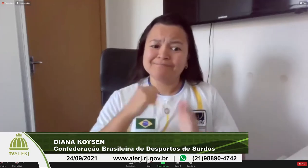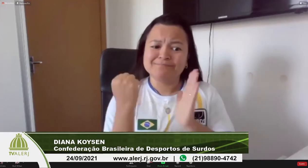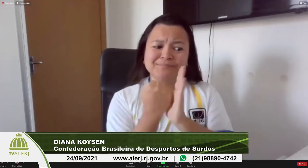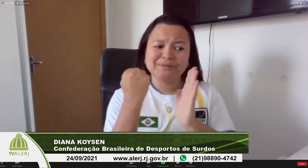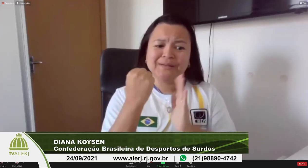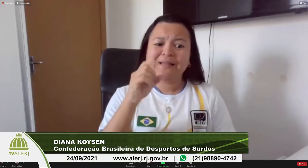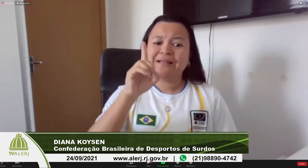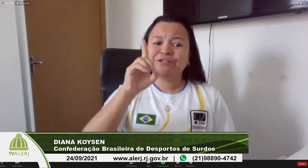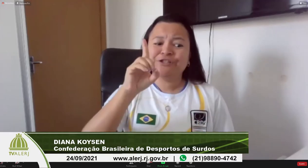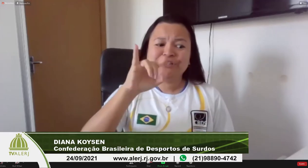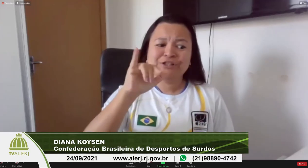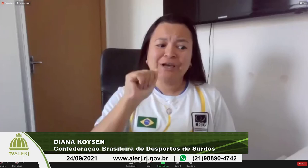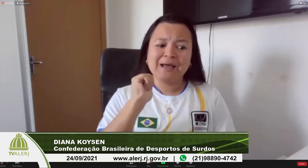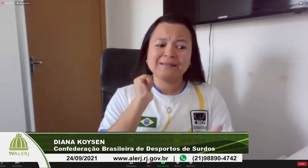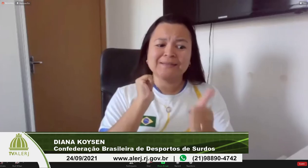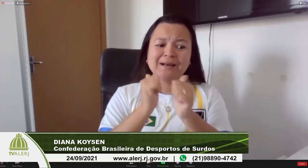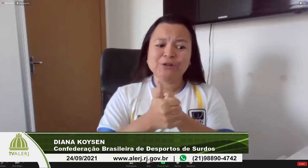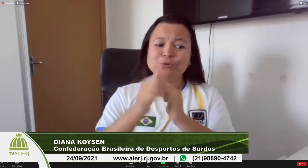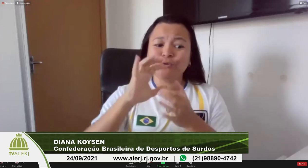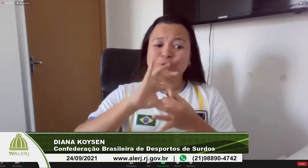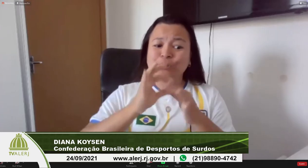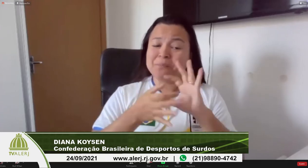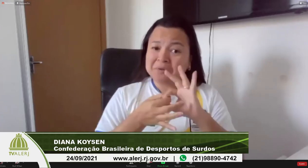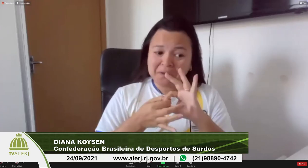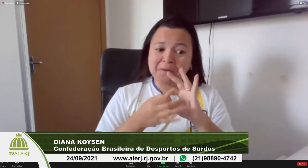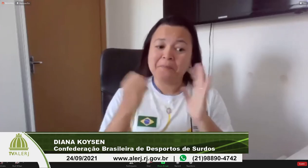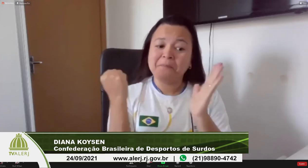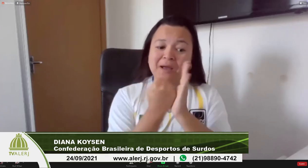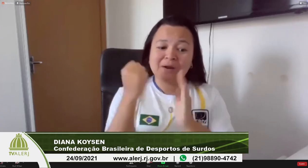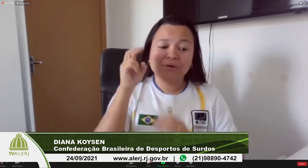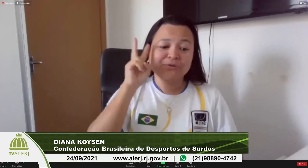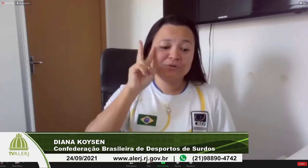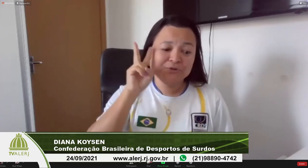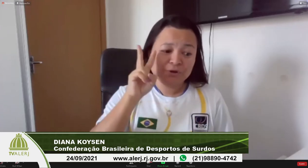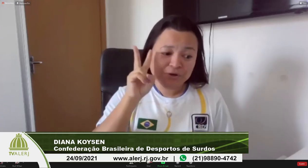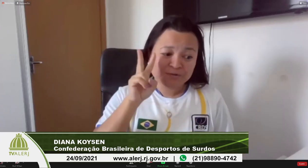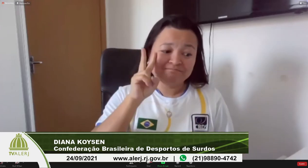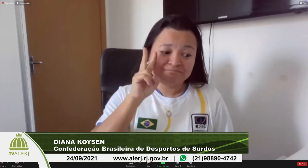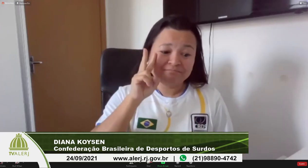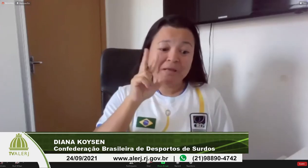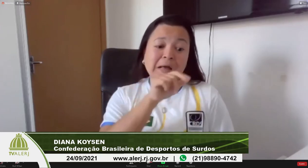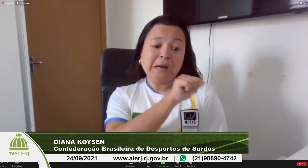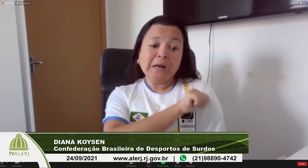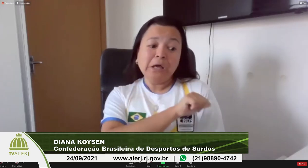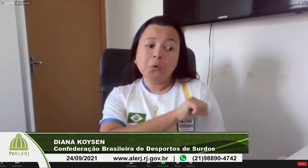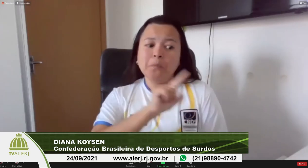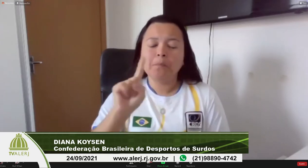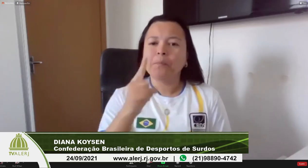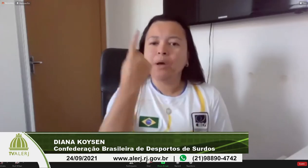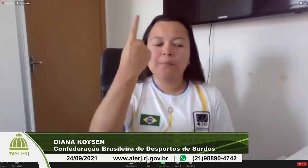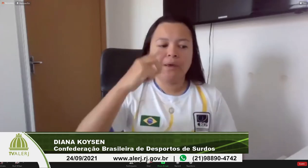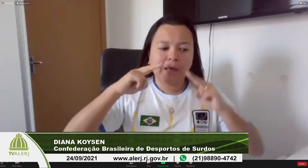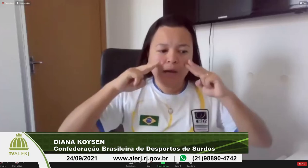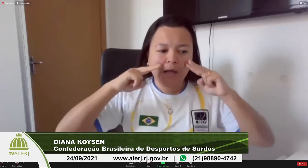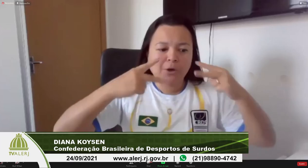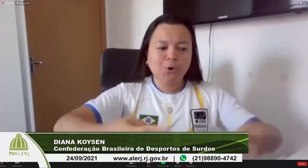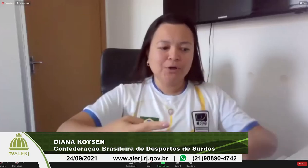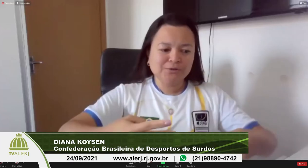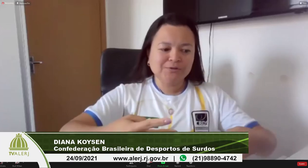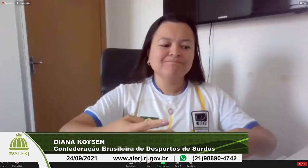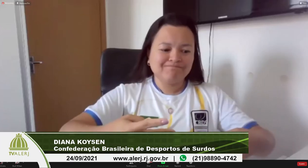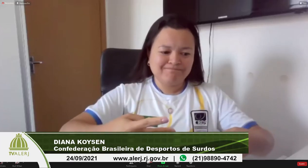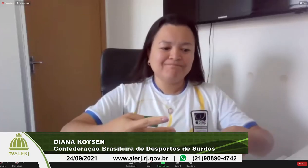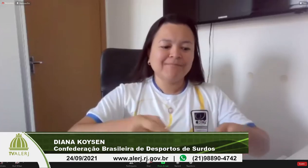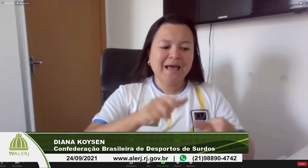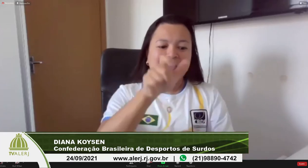fico muito admirada estando presente num momento desse onde eu vejo tantas pessoas empenhadas aí na luta pelo Rio